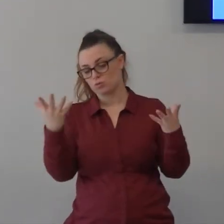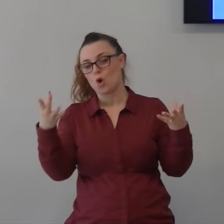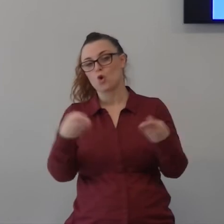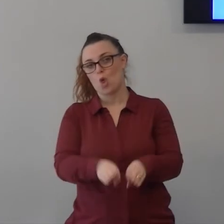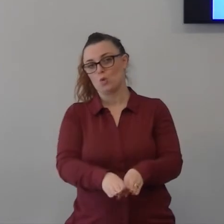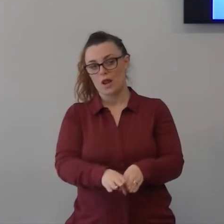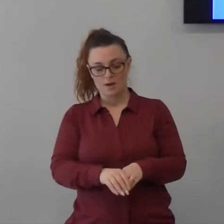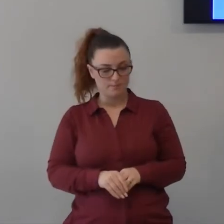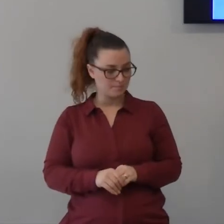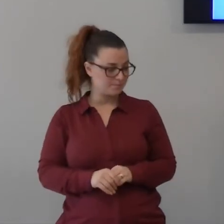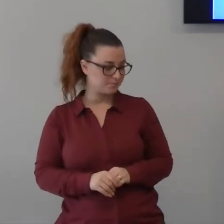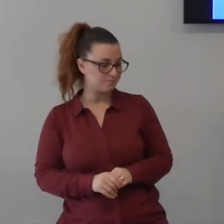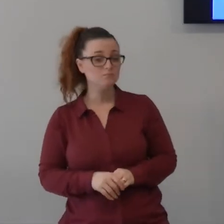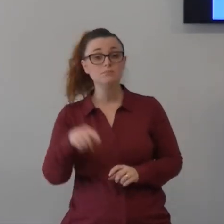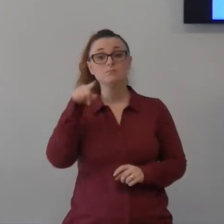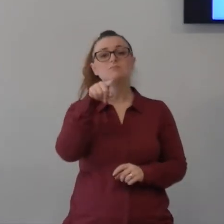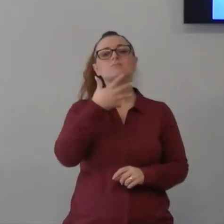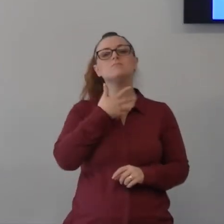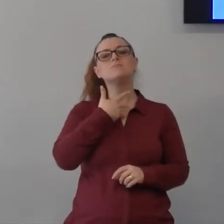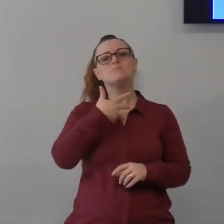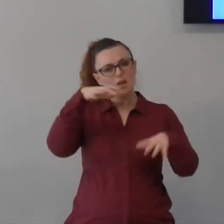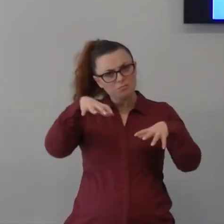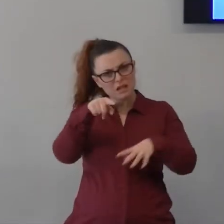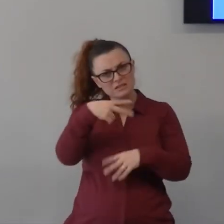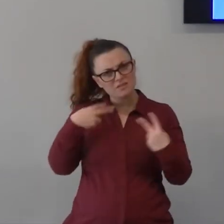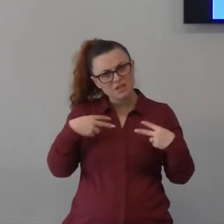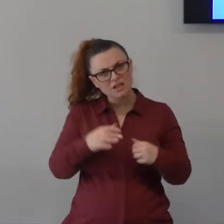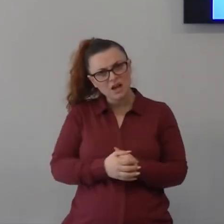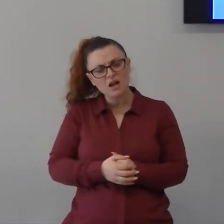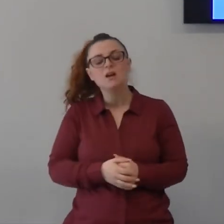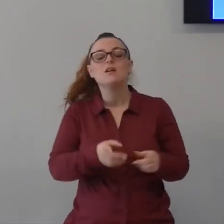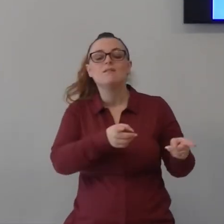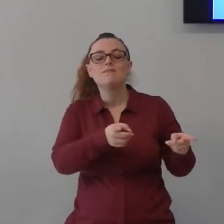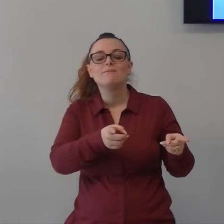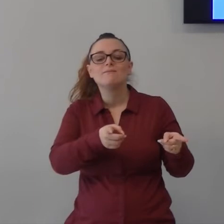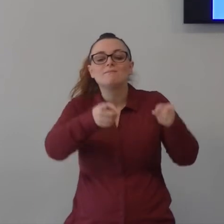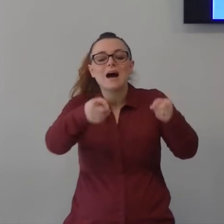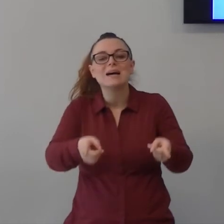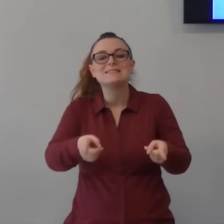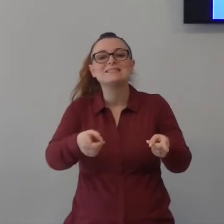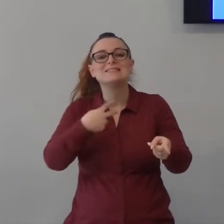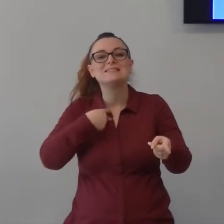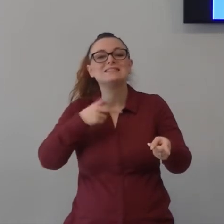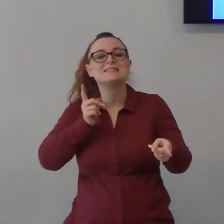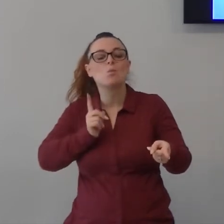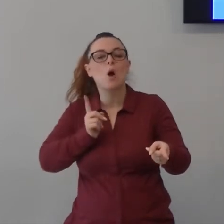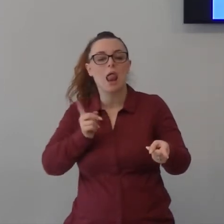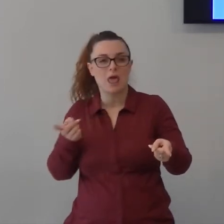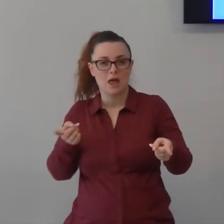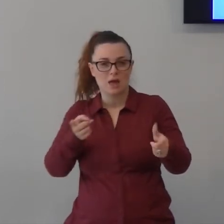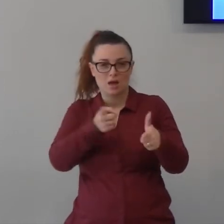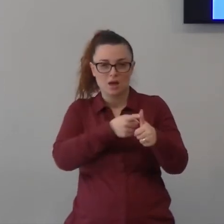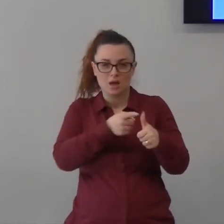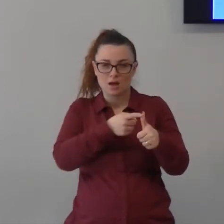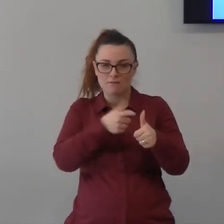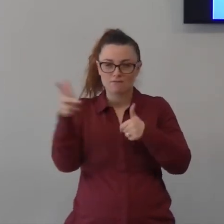se hai una trapesta nella tua vita in che fase sei? in quale fase sei? sei nella fase vento